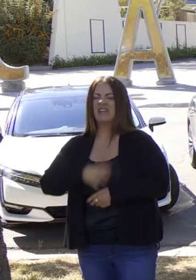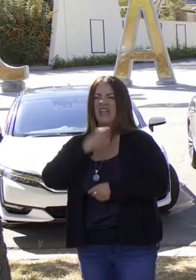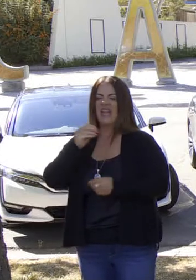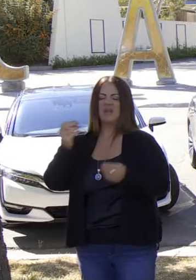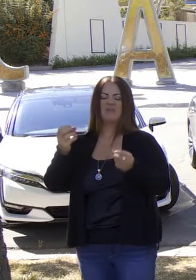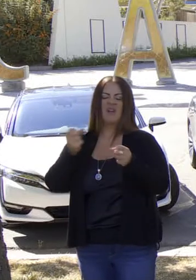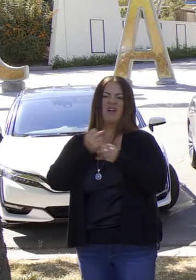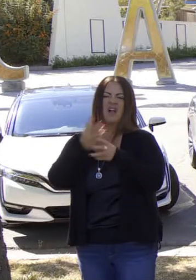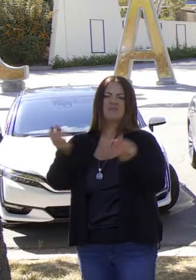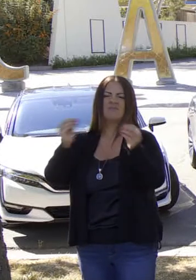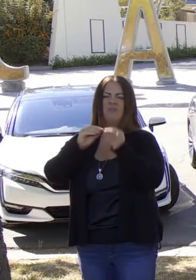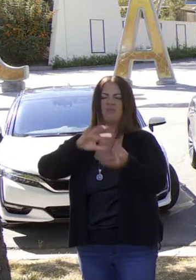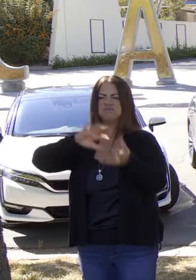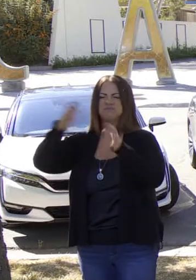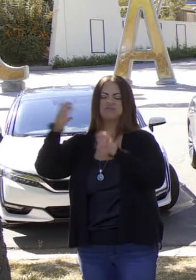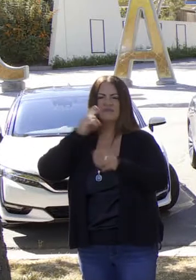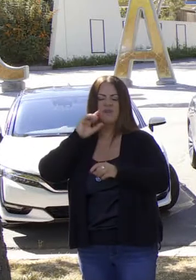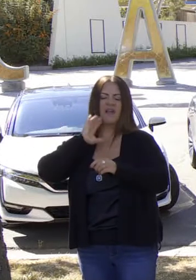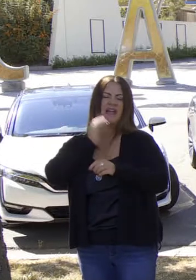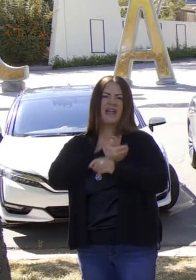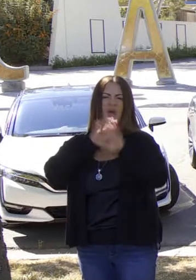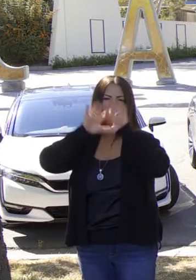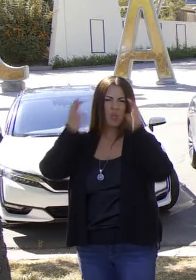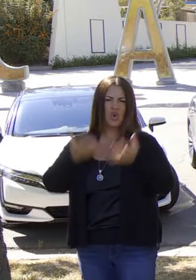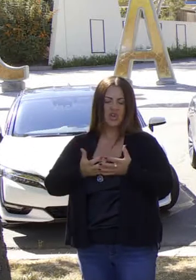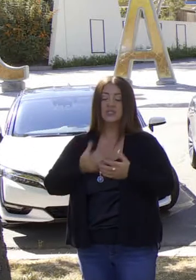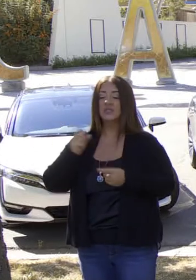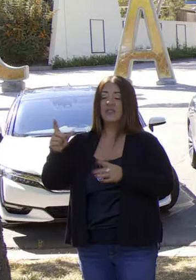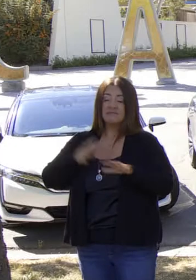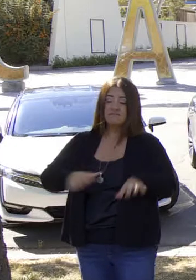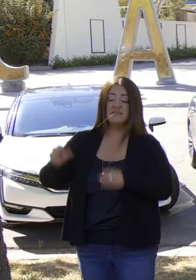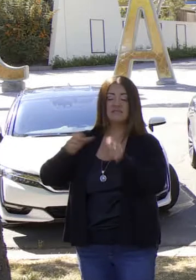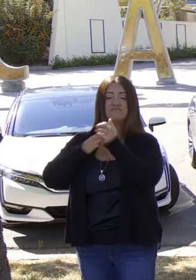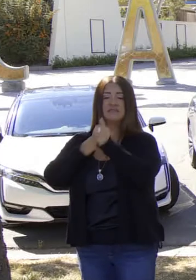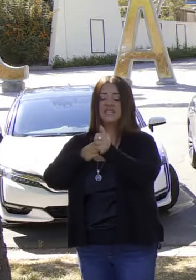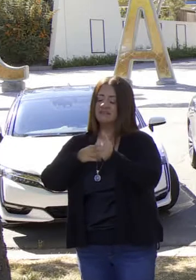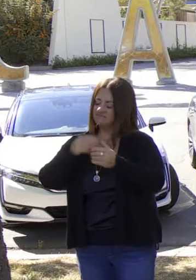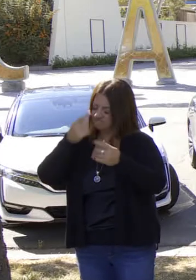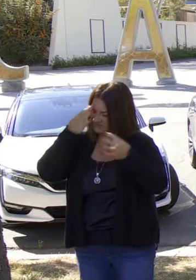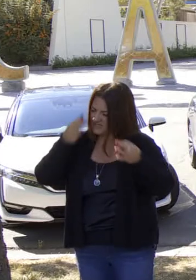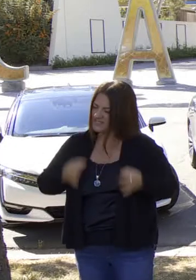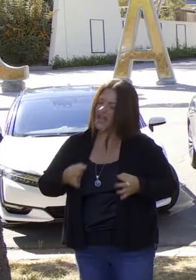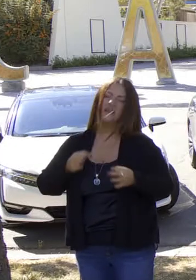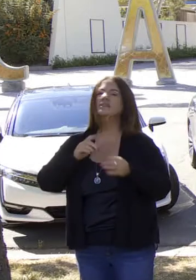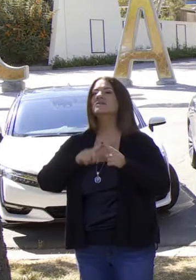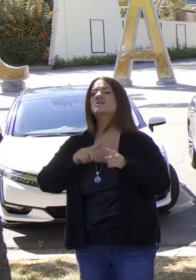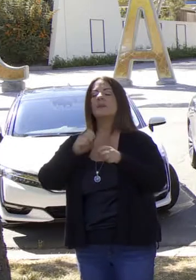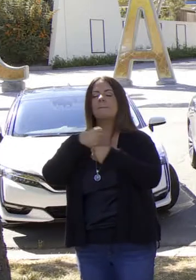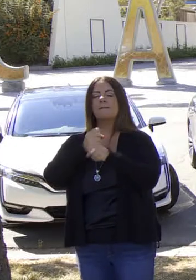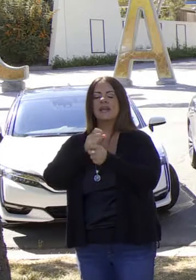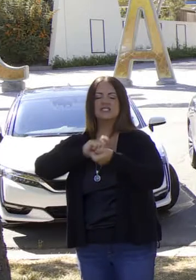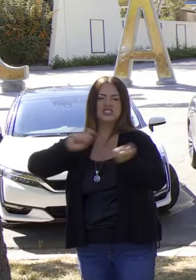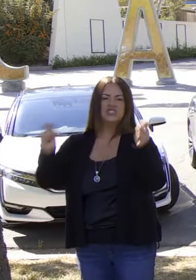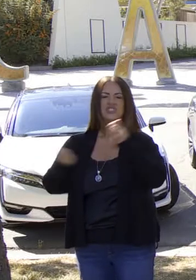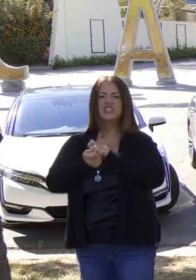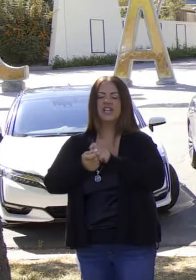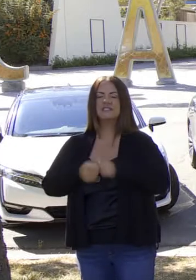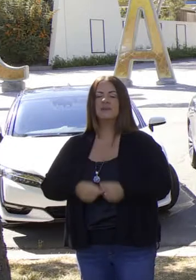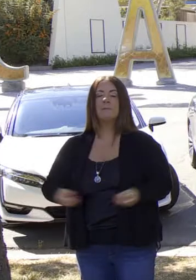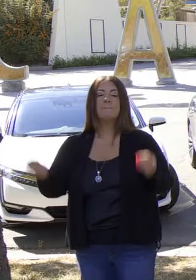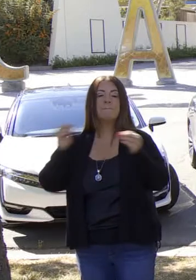el clima. Son líderes y siguen siendo líderes con un modo de pensar empresarial